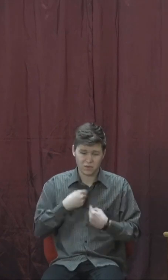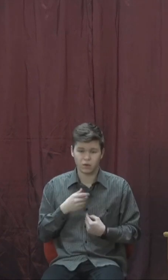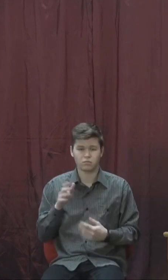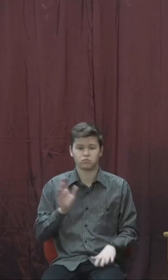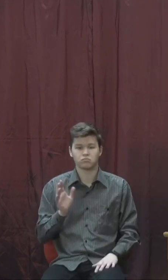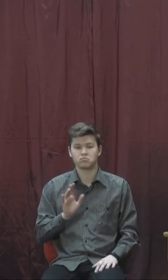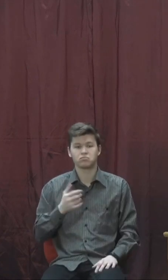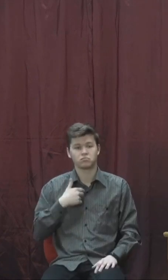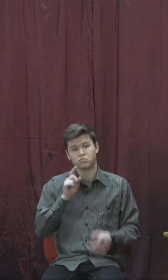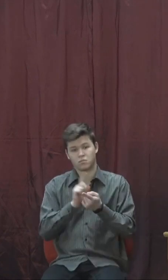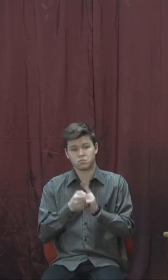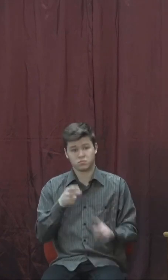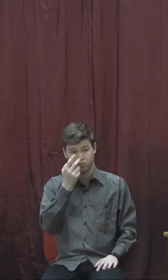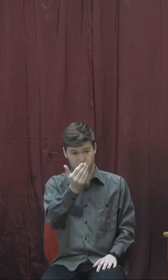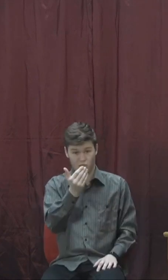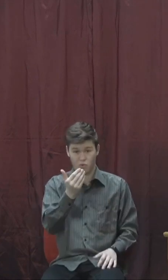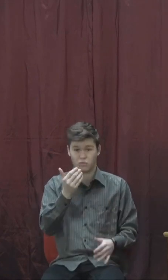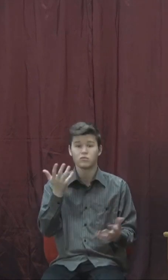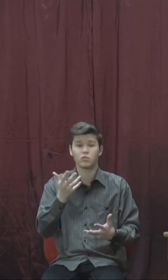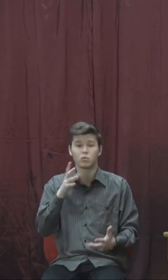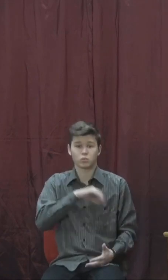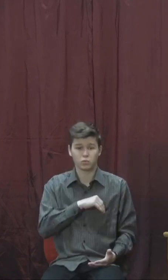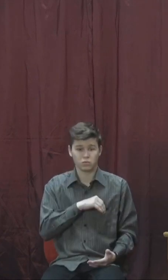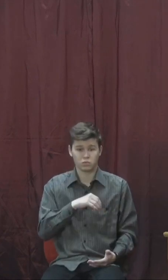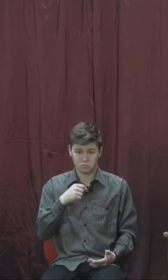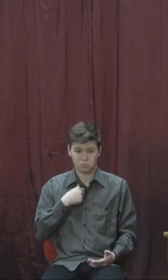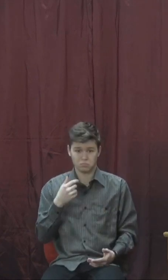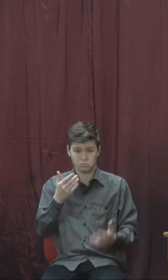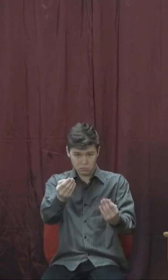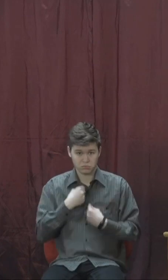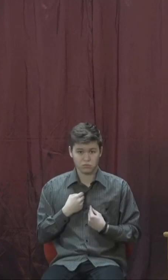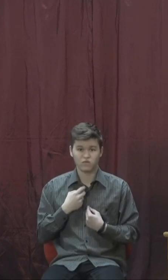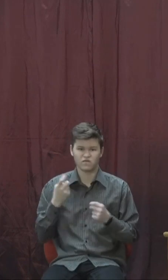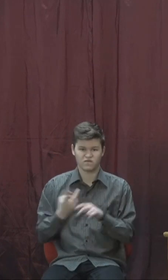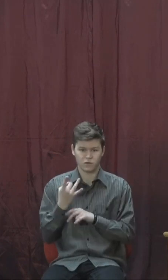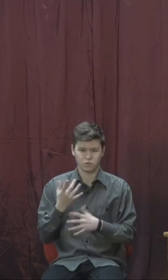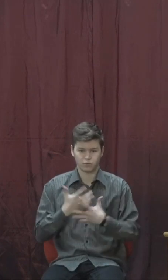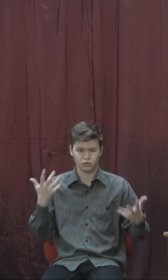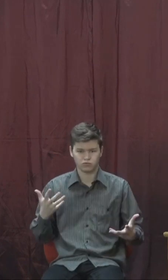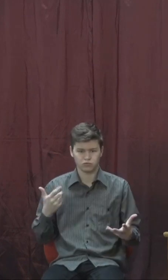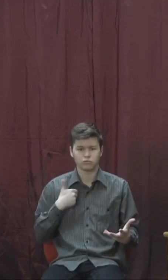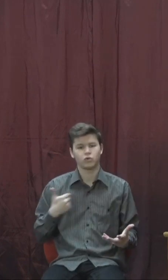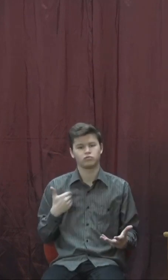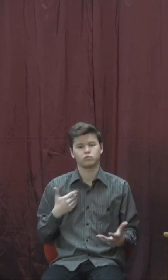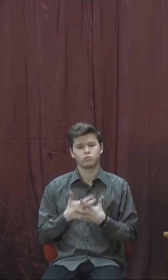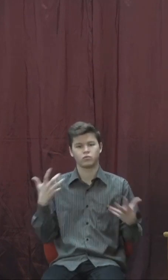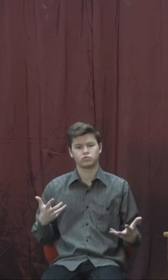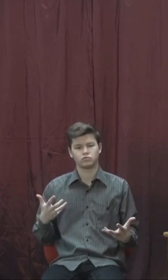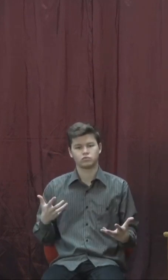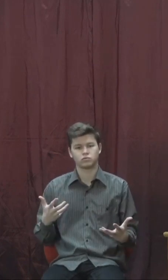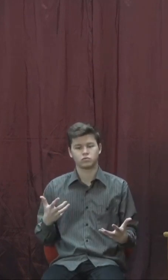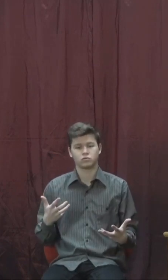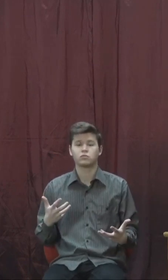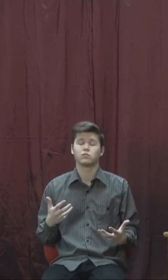на тобі, а тільки вдвічі більше. Мені подобається такий пророк. Це гарний приклад для того, щоб на нього